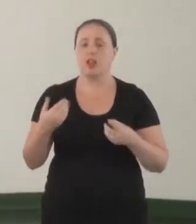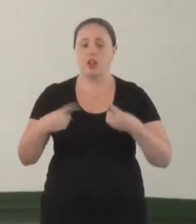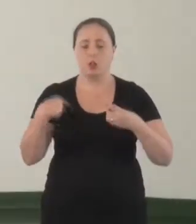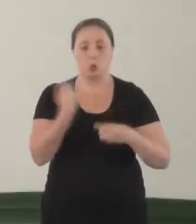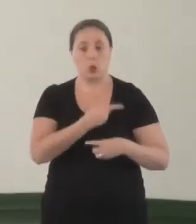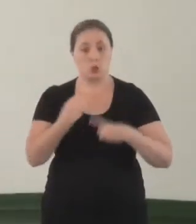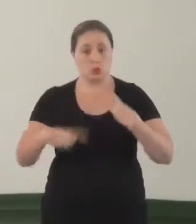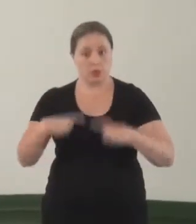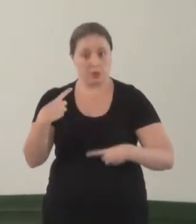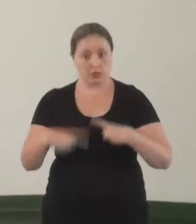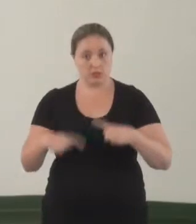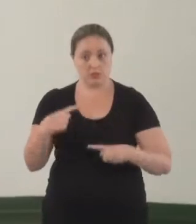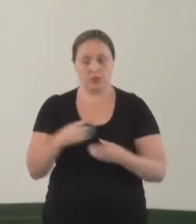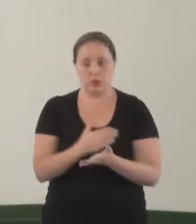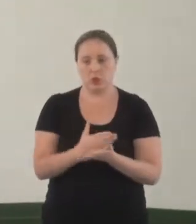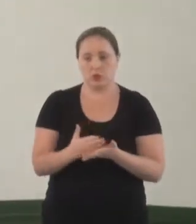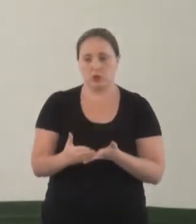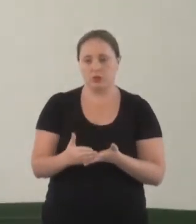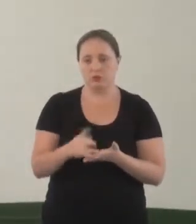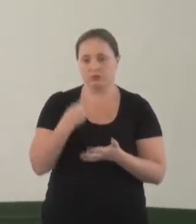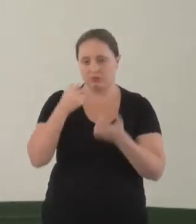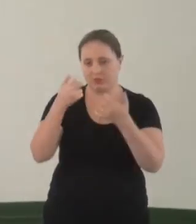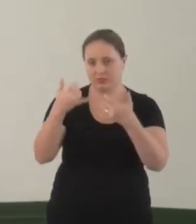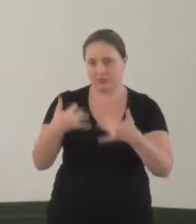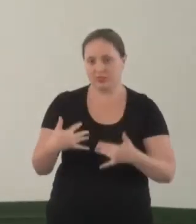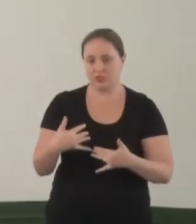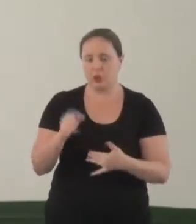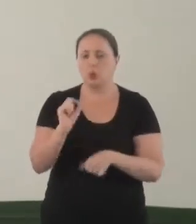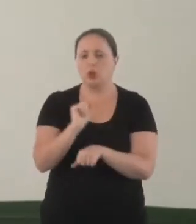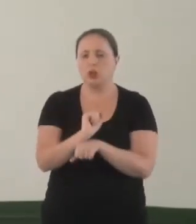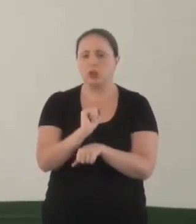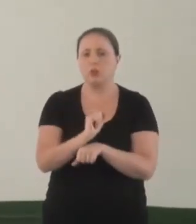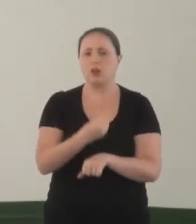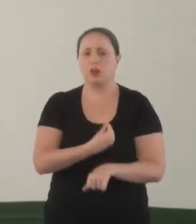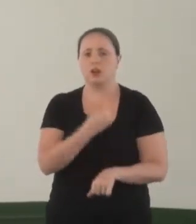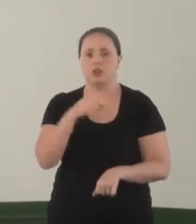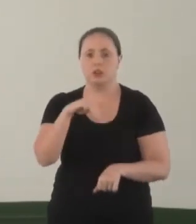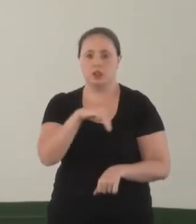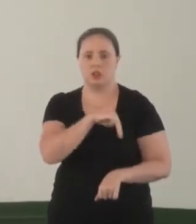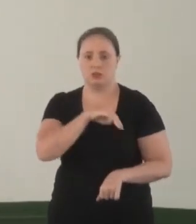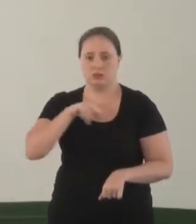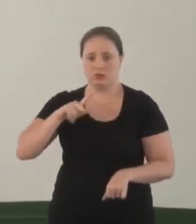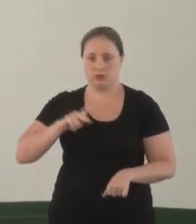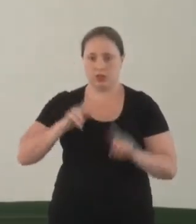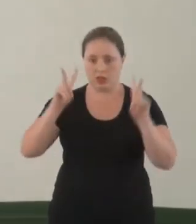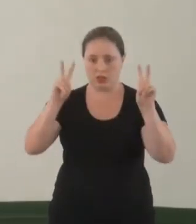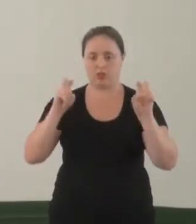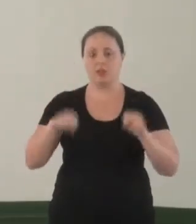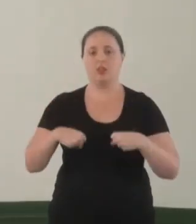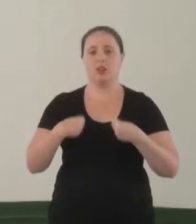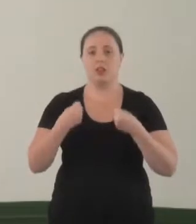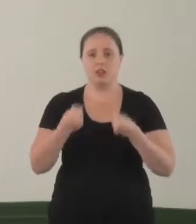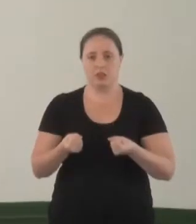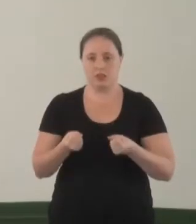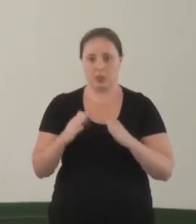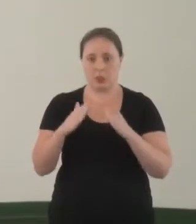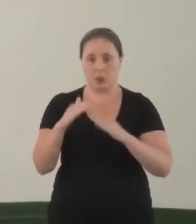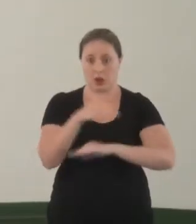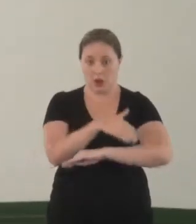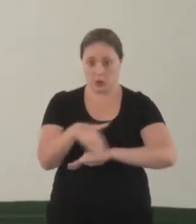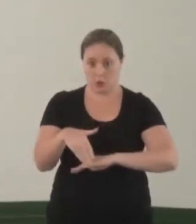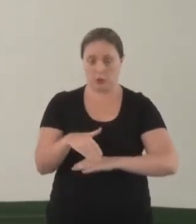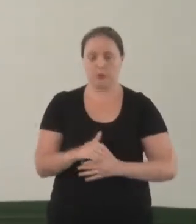a gente começou a falar o que esperar da atuação do Ministério Público no tema de defesa dos direitos da pessoa em situação de rua.